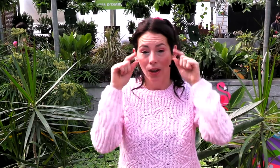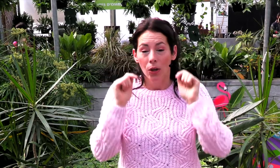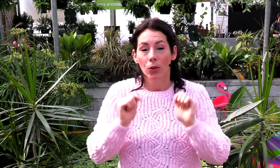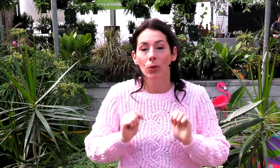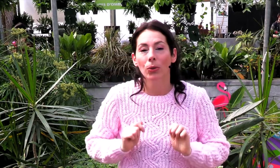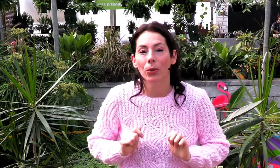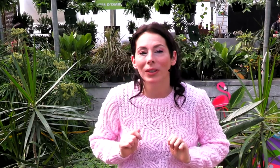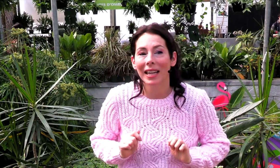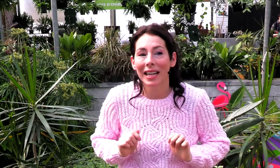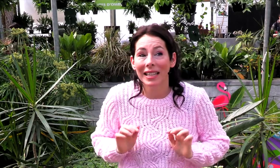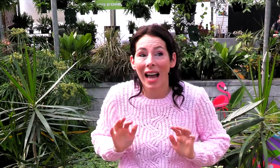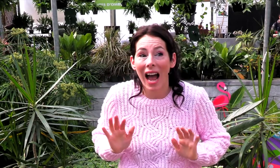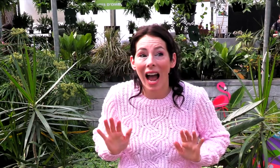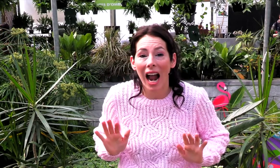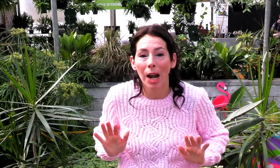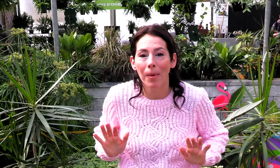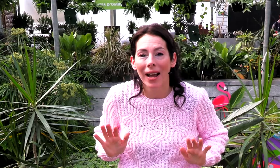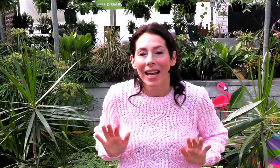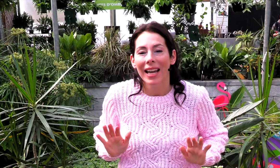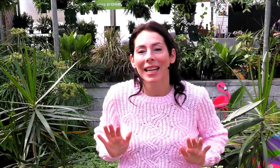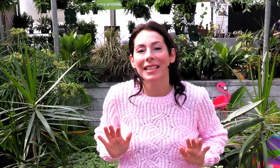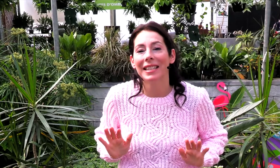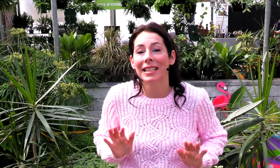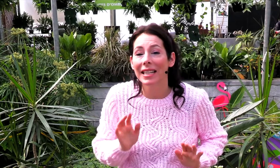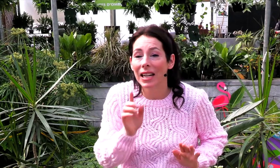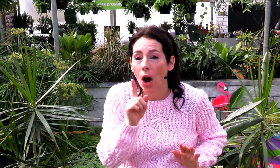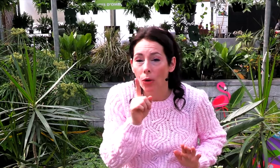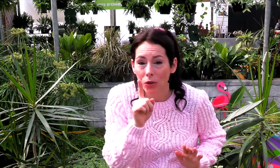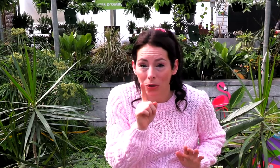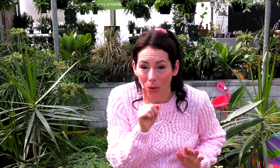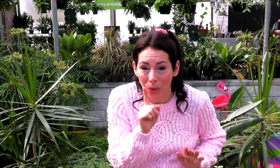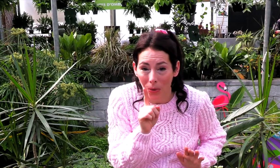Tout est calme et silencieux.